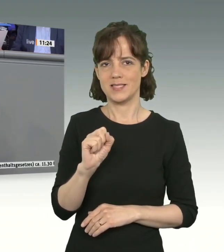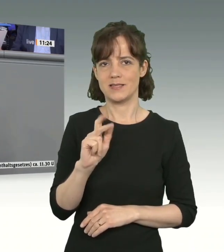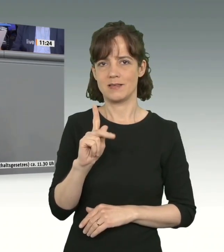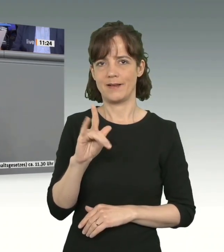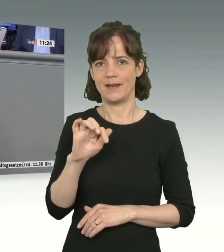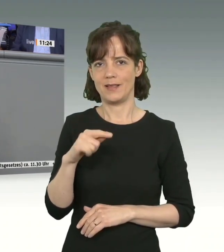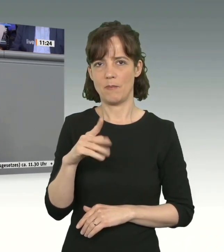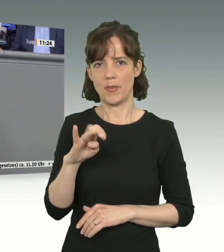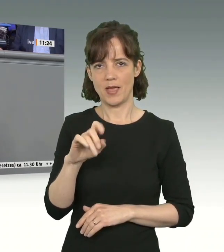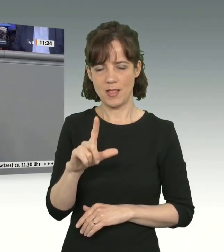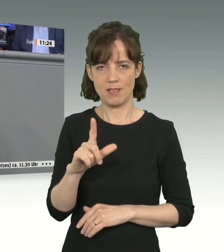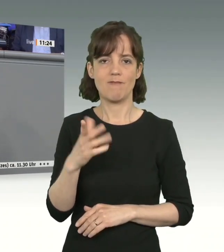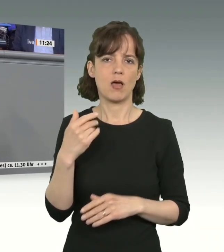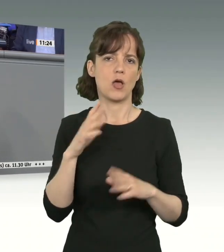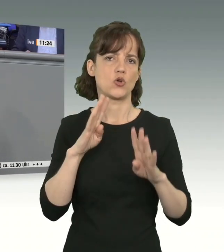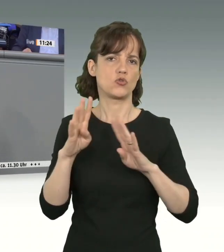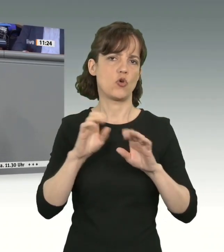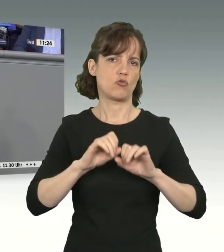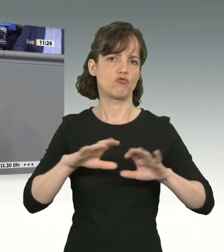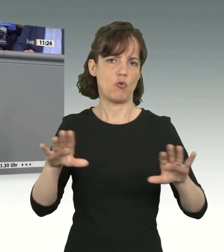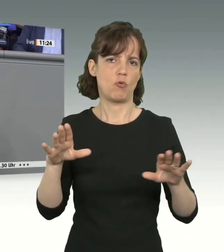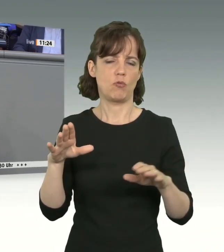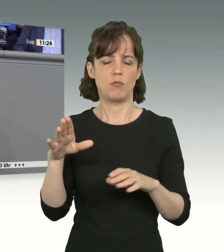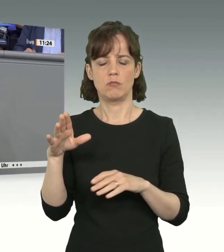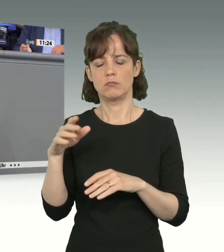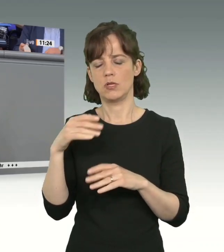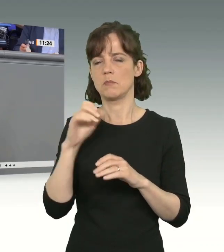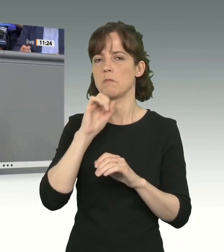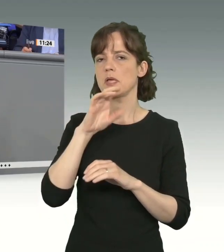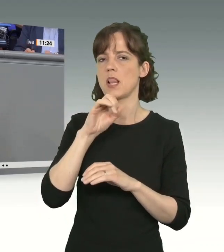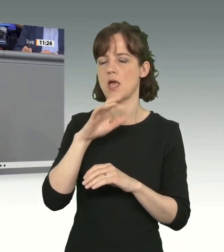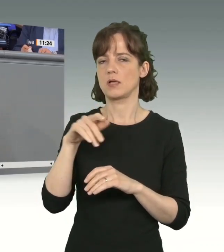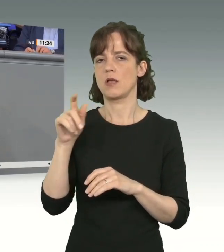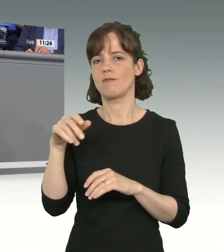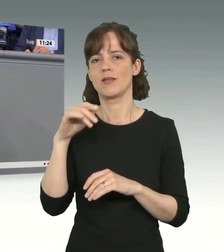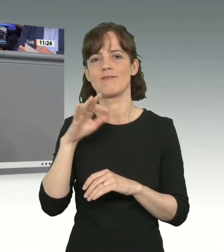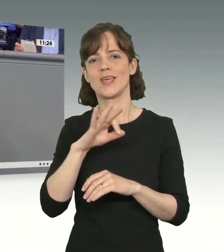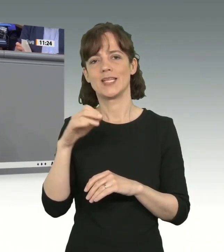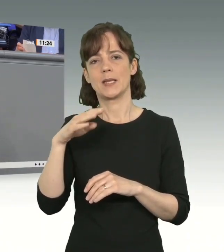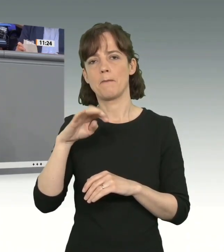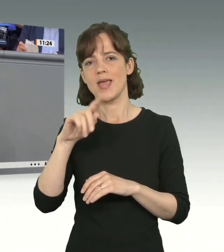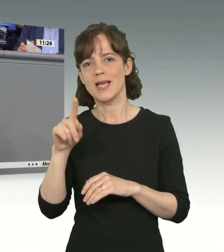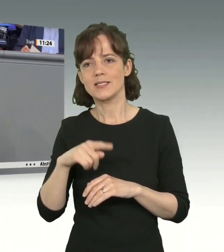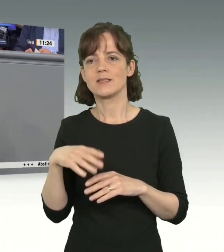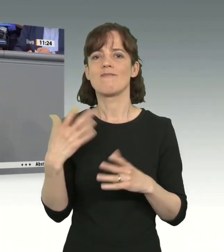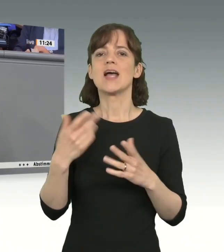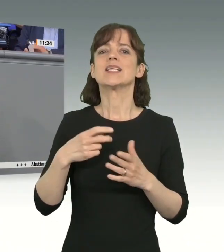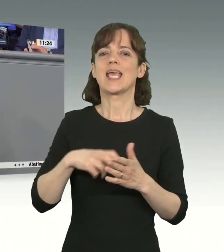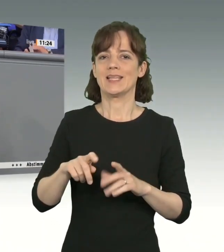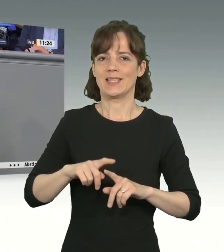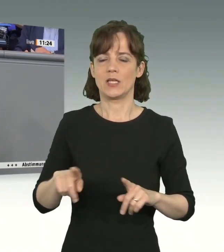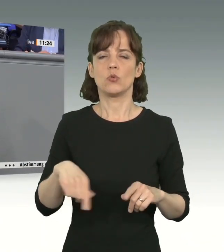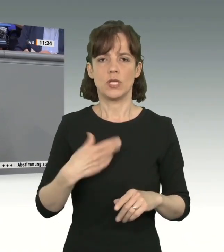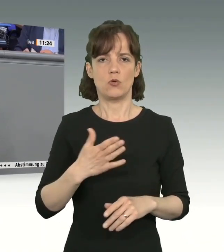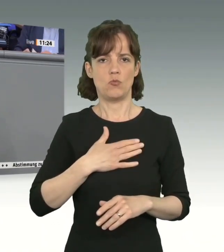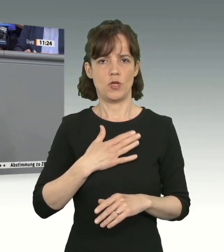Friedrich Merz sich darüber beklagt, dass er von der Union immer nur hört, was nicht geht, und war dann ganz überrascht, als sich herausstellt, dass wir